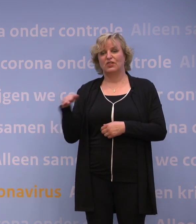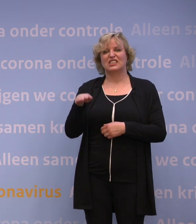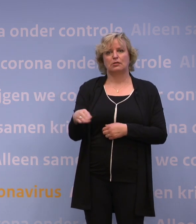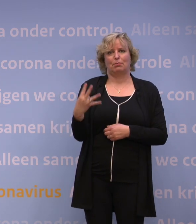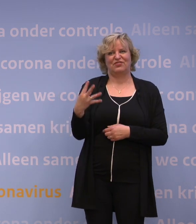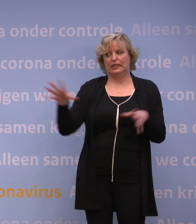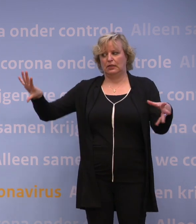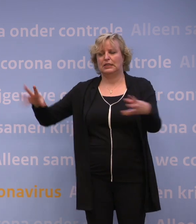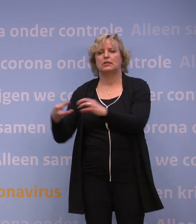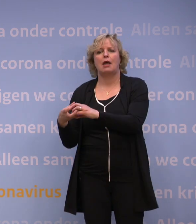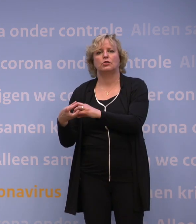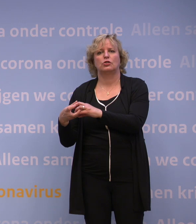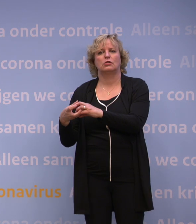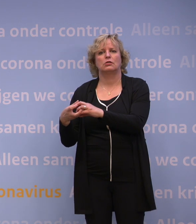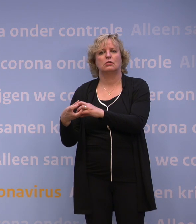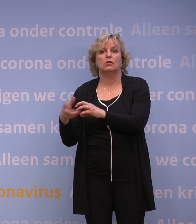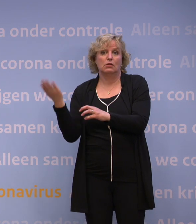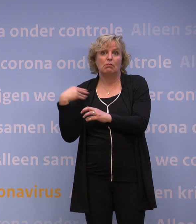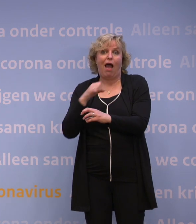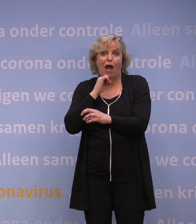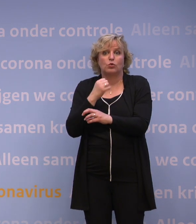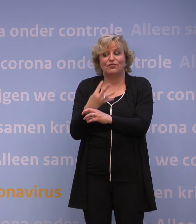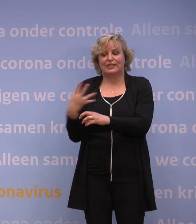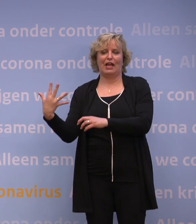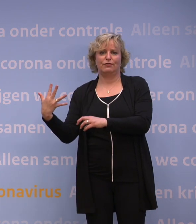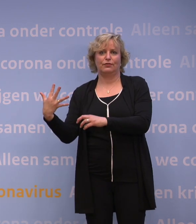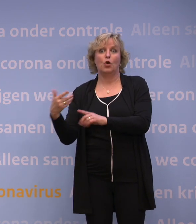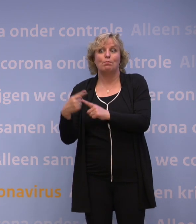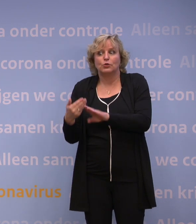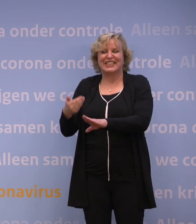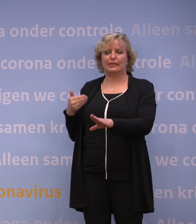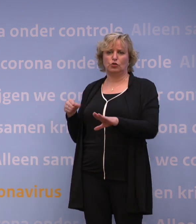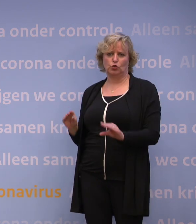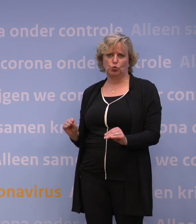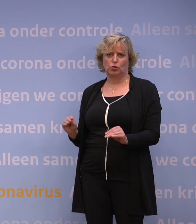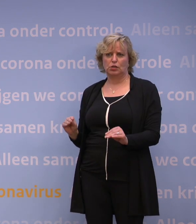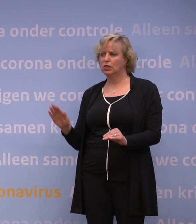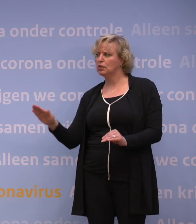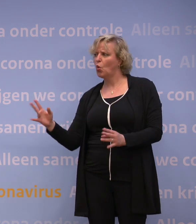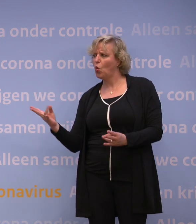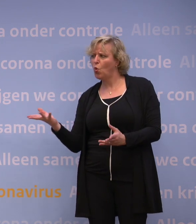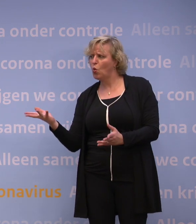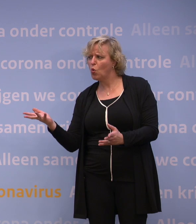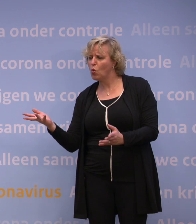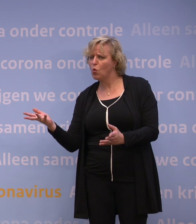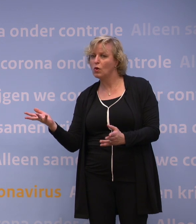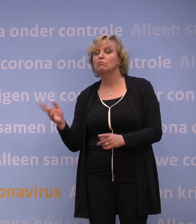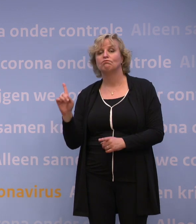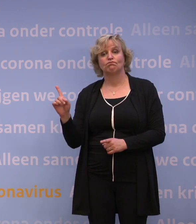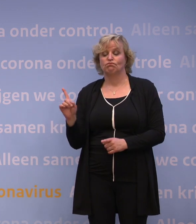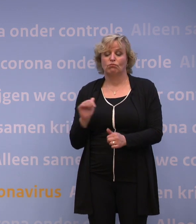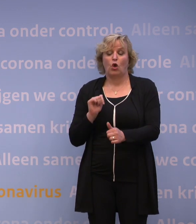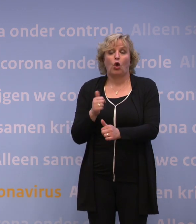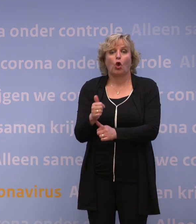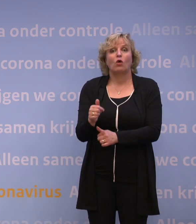4. Eigenlijk is dat een samengevoegde oude stap 4 en 5. En dat doen we ook nog iets eerder. En dan zie je dat op de korte termijn dat geen effecten